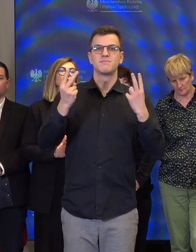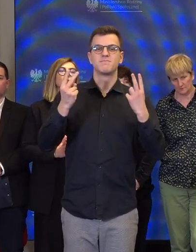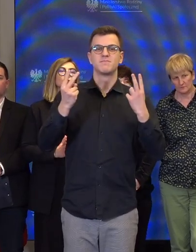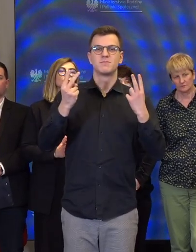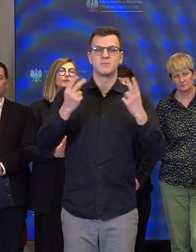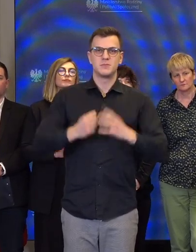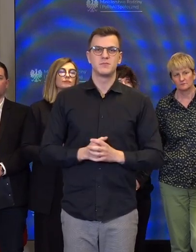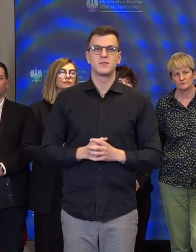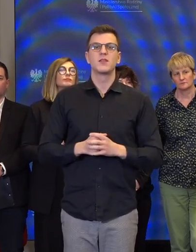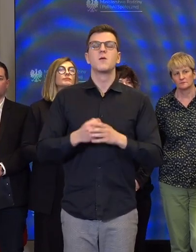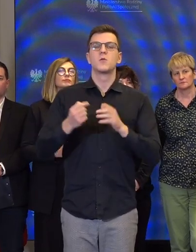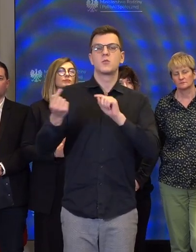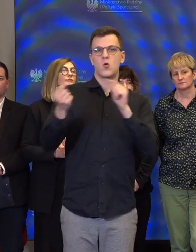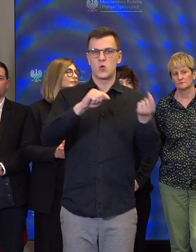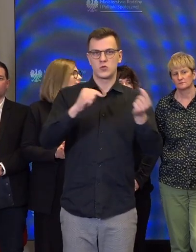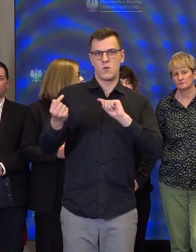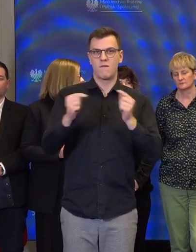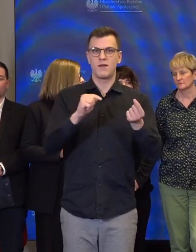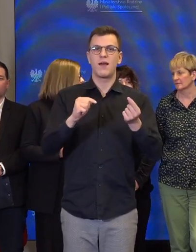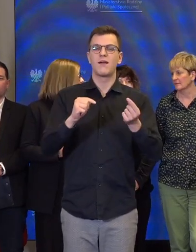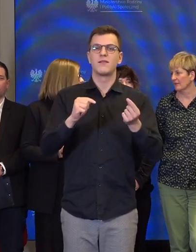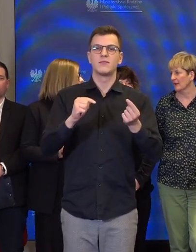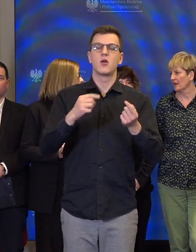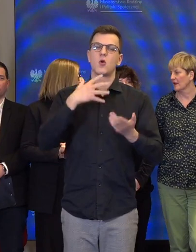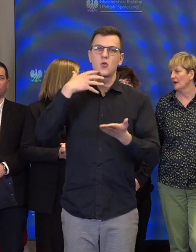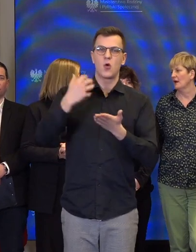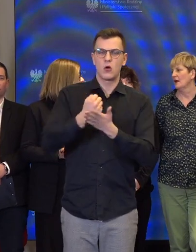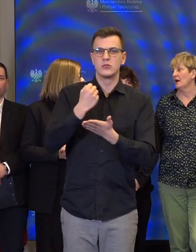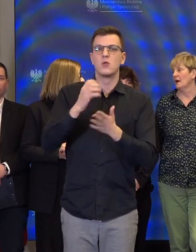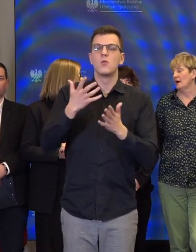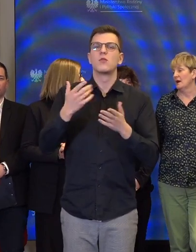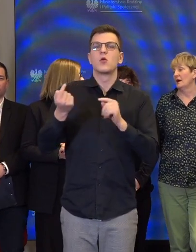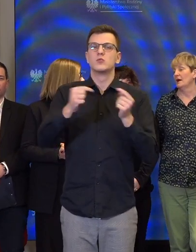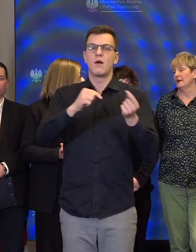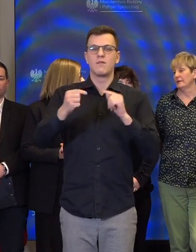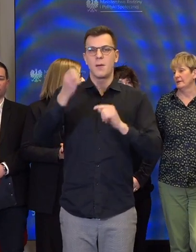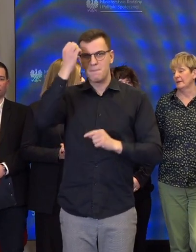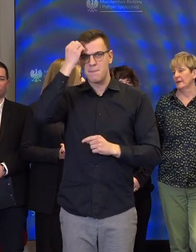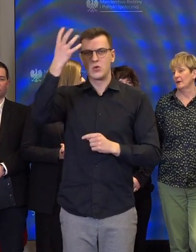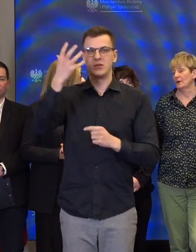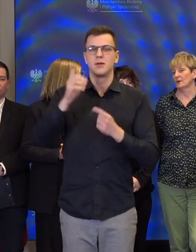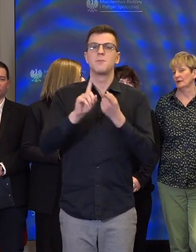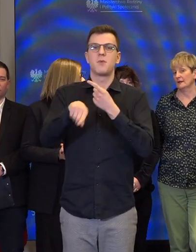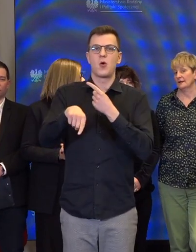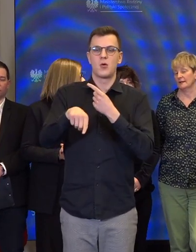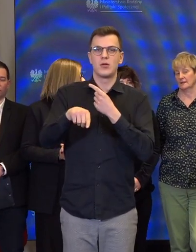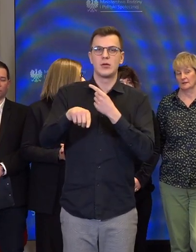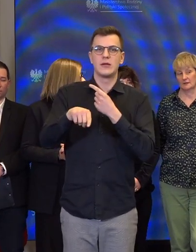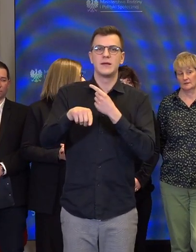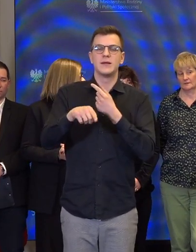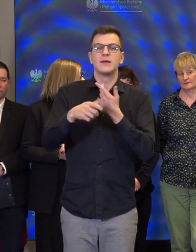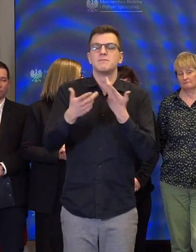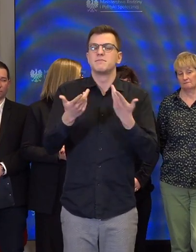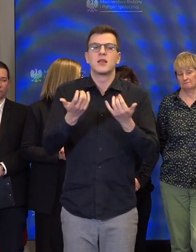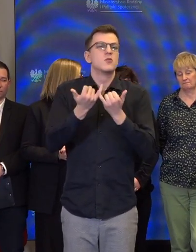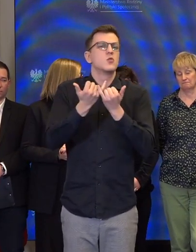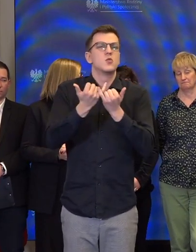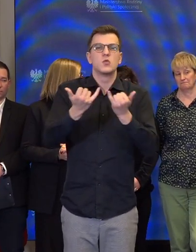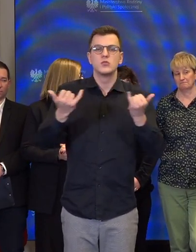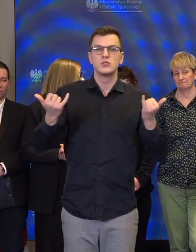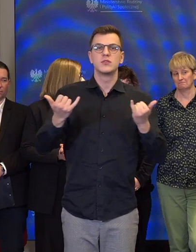konstruktywny dialog. Konstruktywny dialog to znaczy się, że mówimy otwarcie o wszystkich